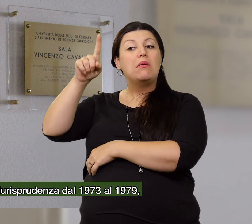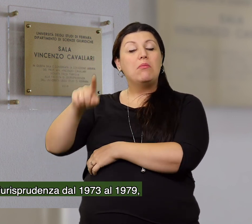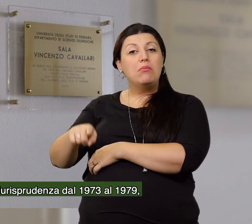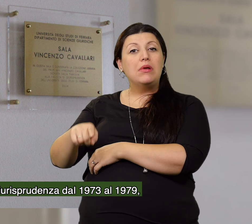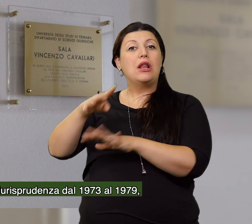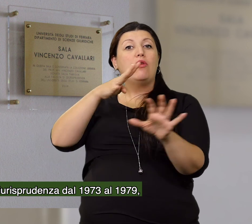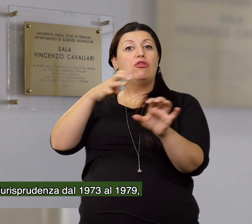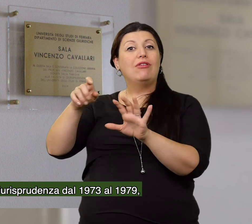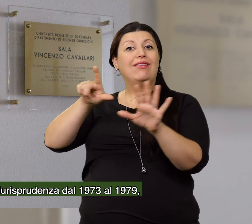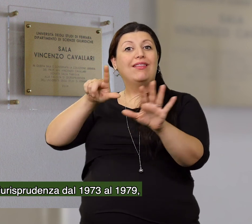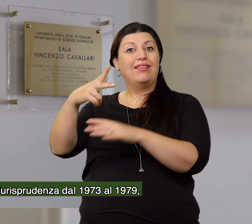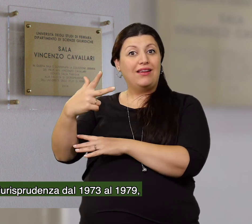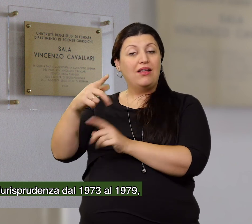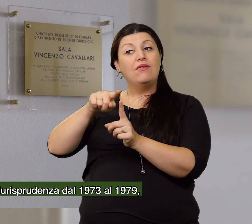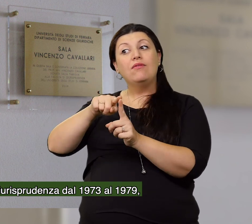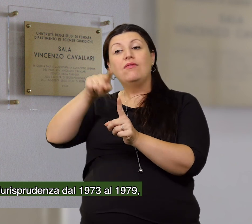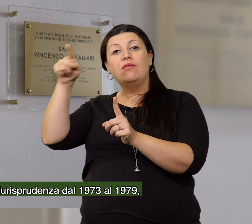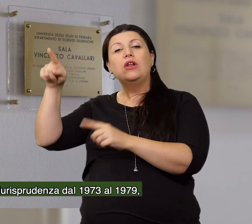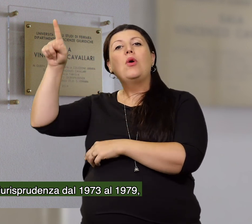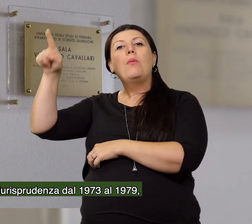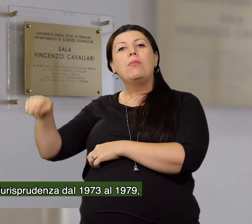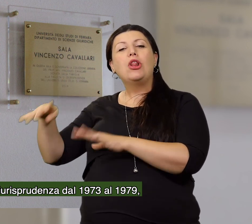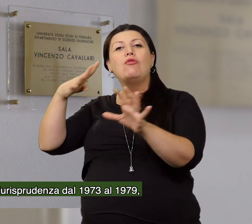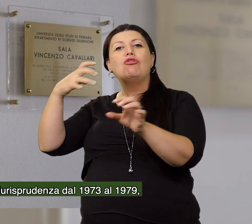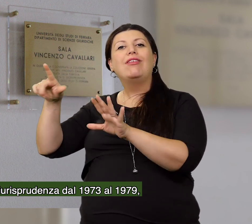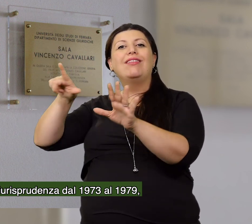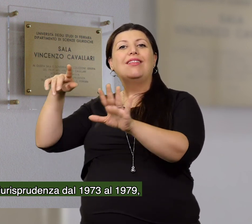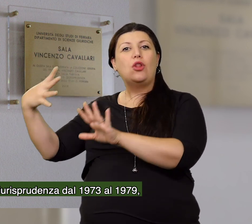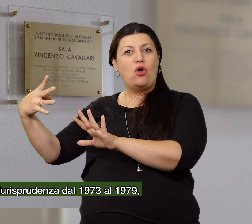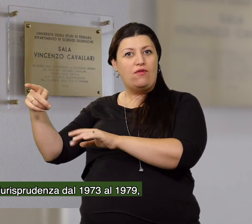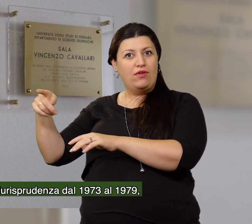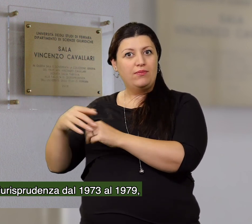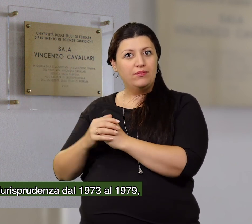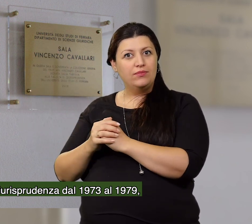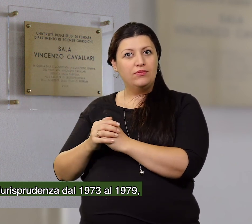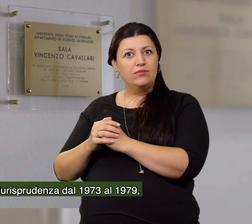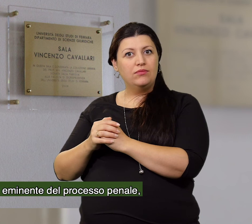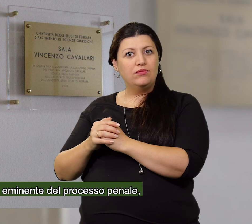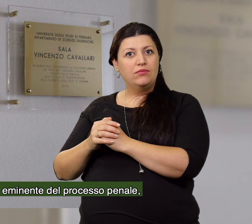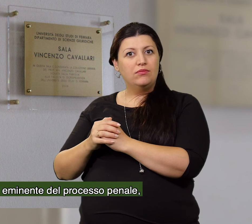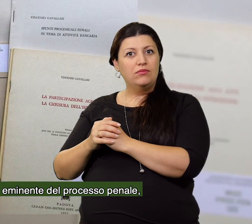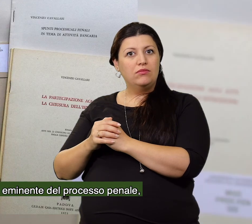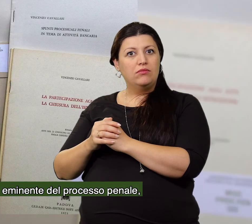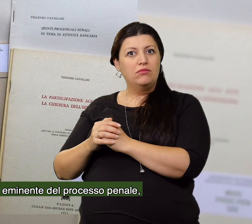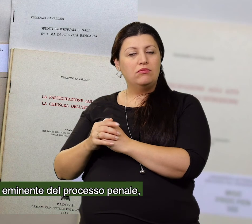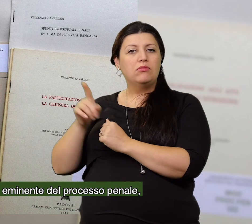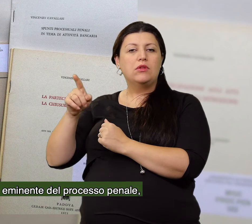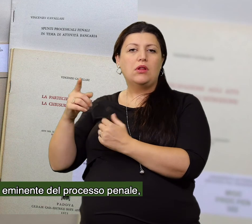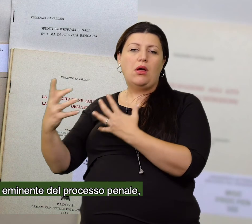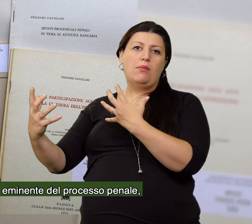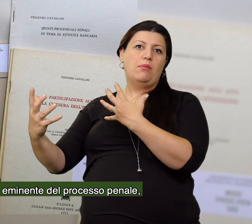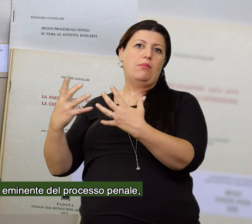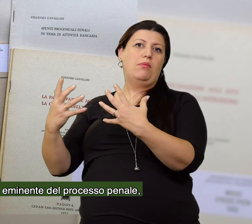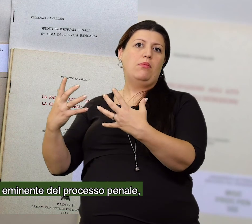dal 1973 al 1979, riflette la figura di